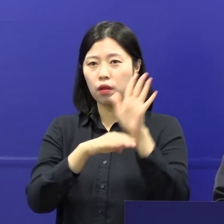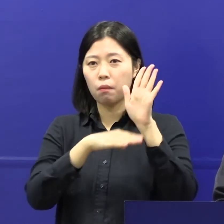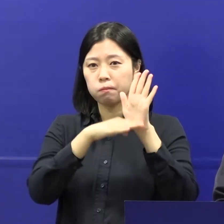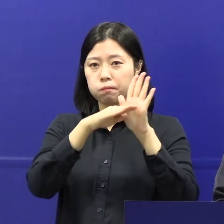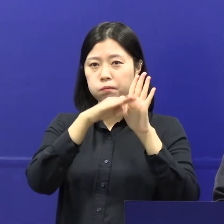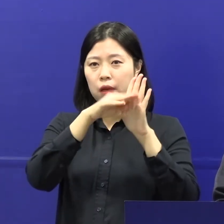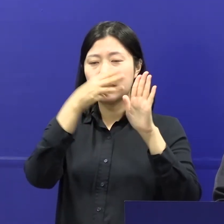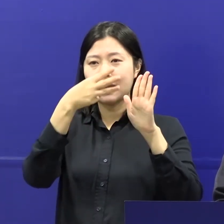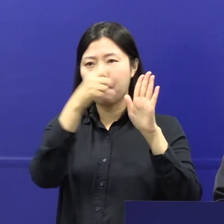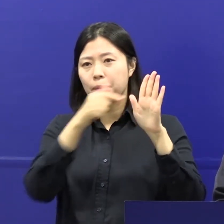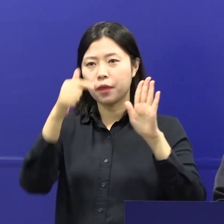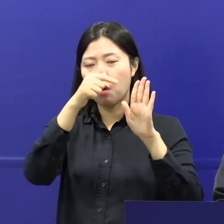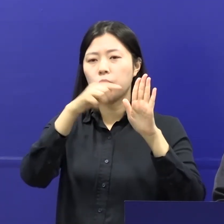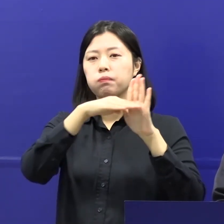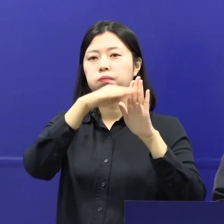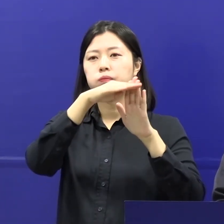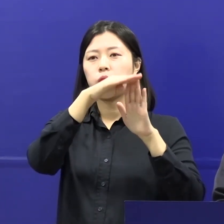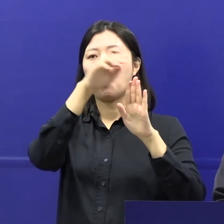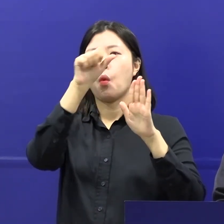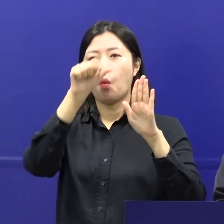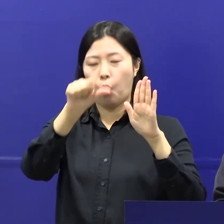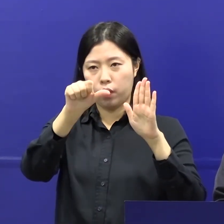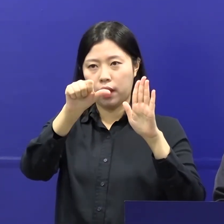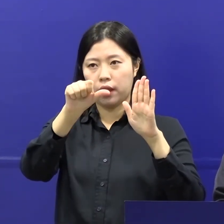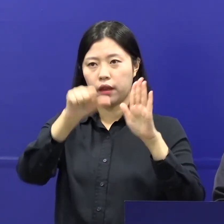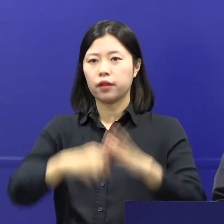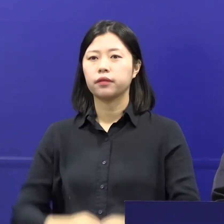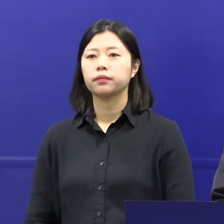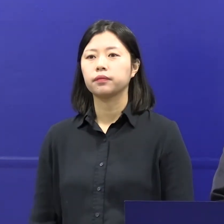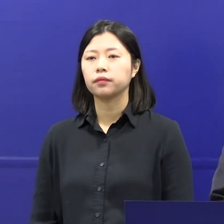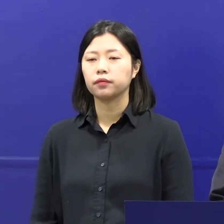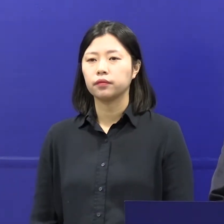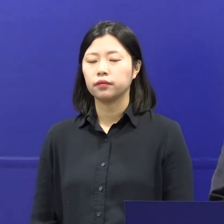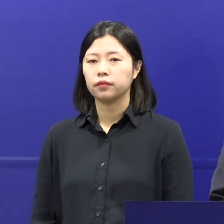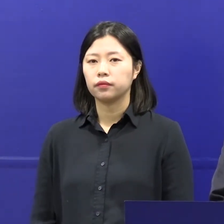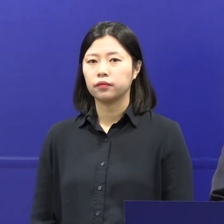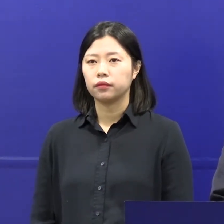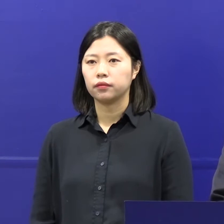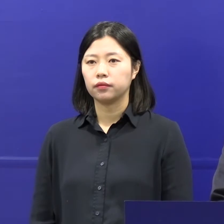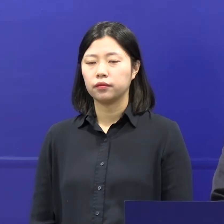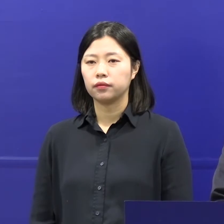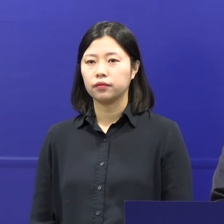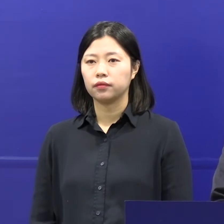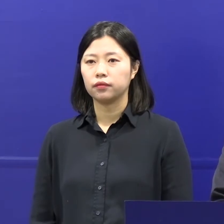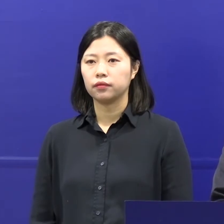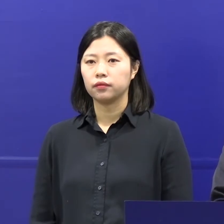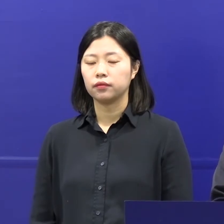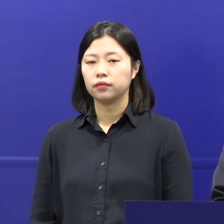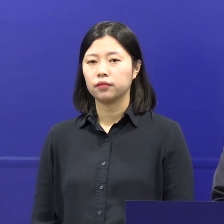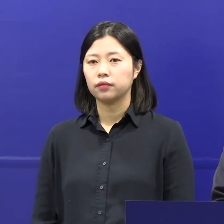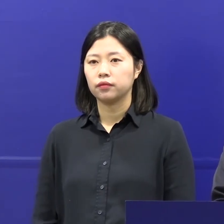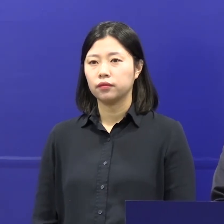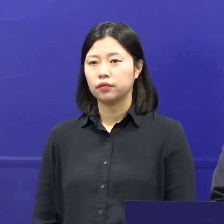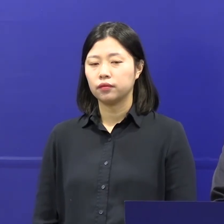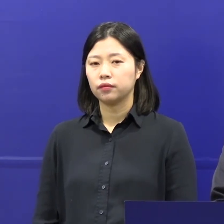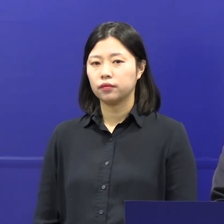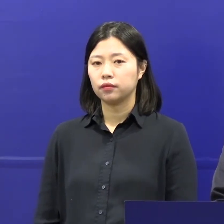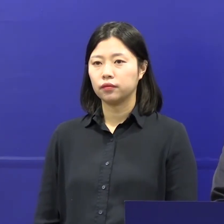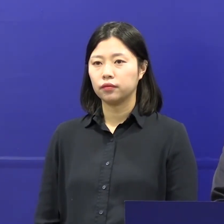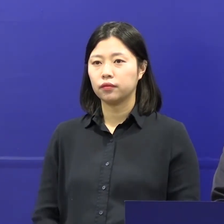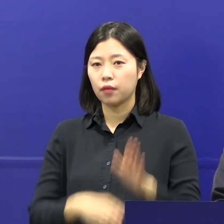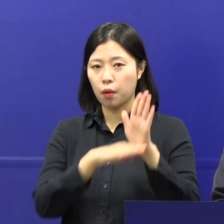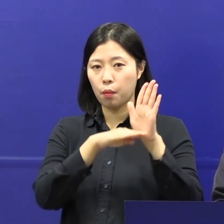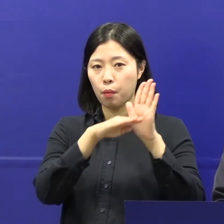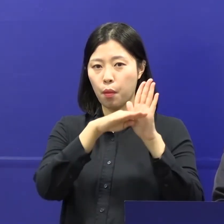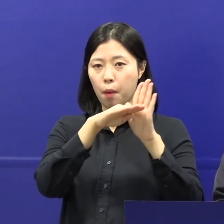5단계로 세분화하여 운영하기로 했습니다. 주요 개편 내용에 대해서 말씀드리면 먼저 기존 3단계